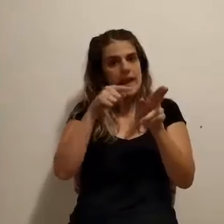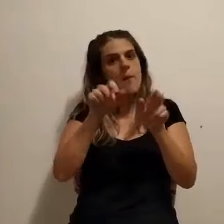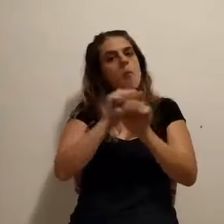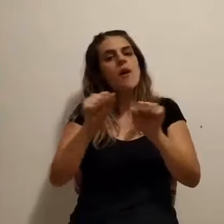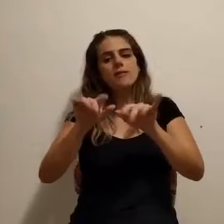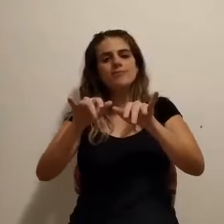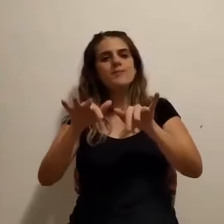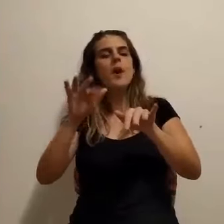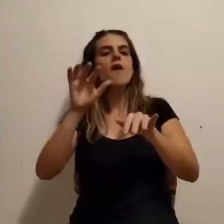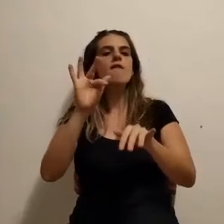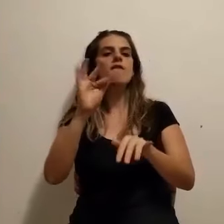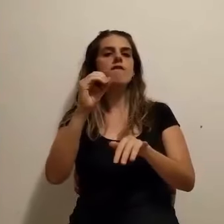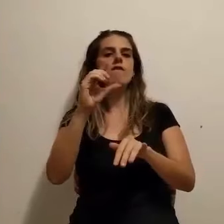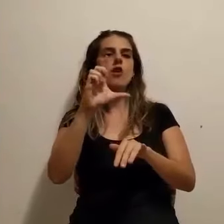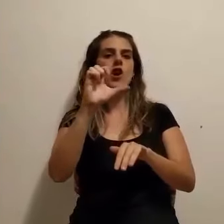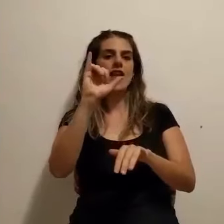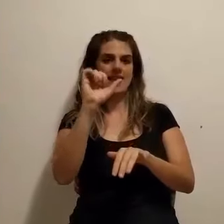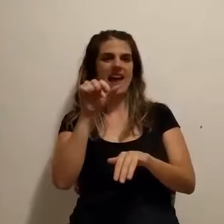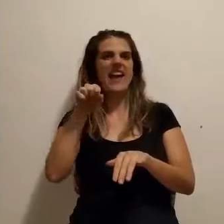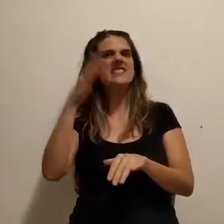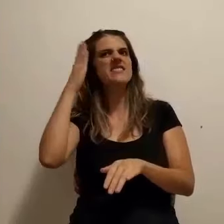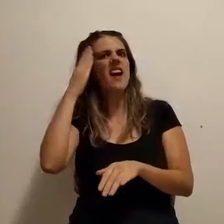reprodujeron tales sonidos.